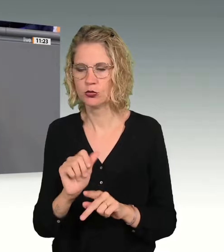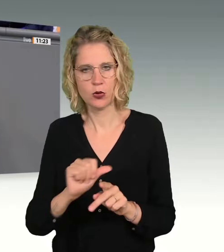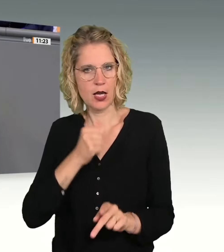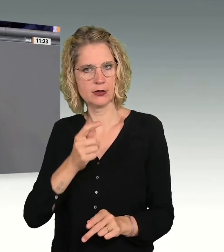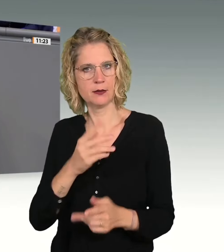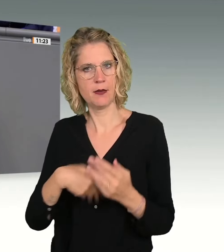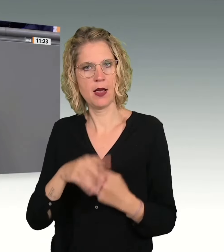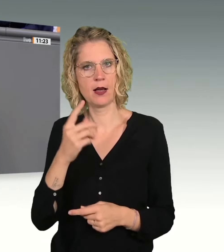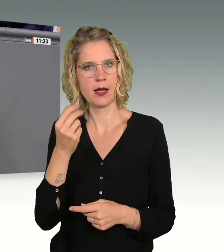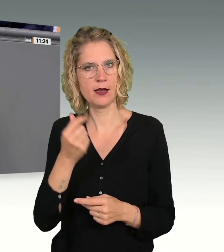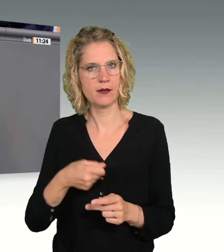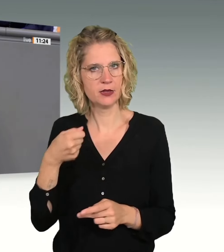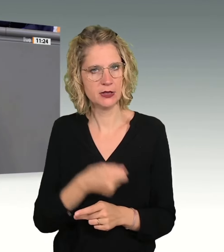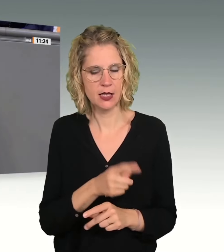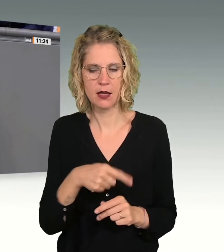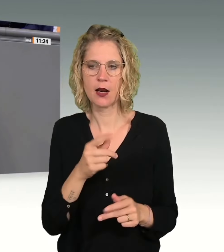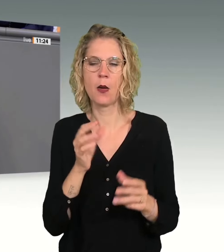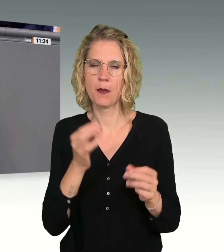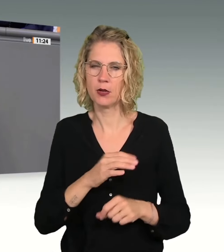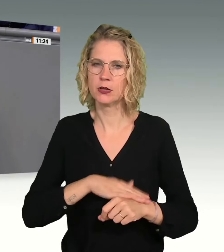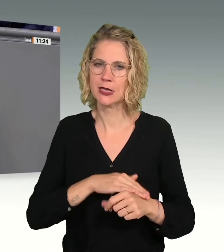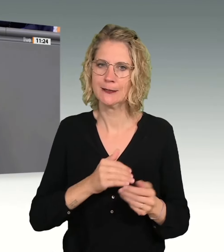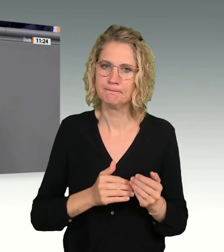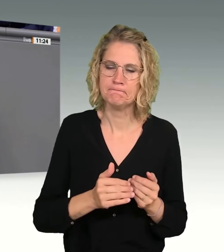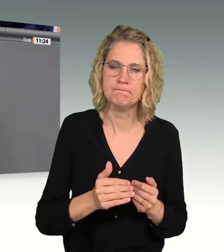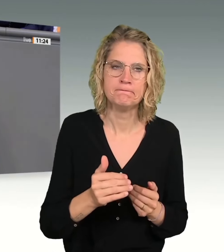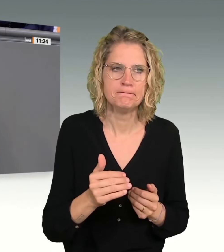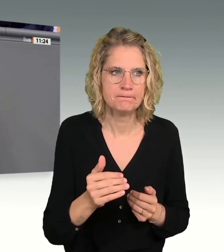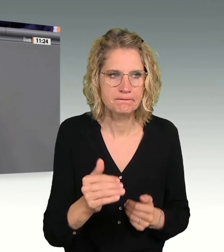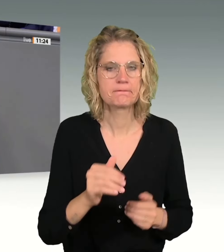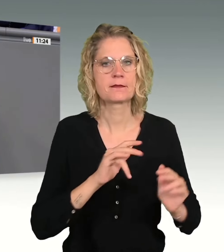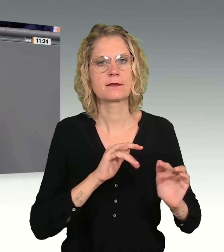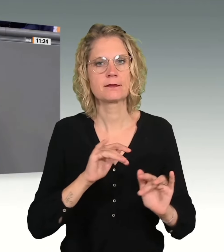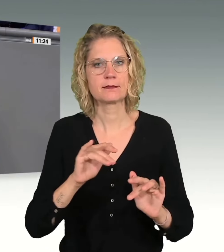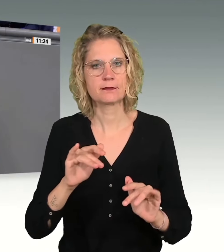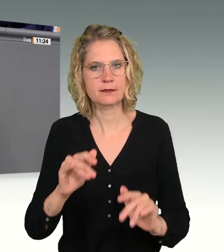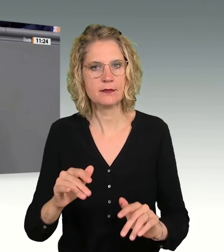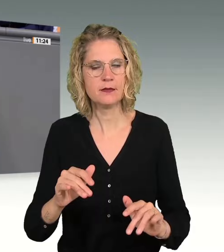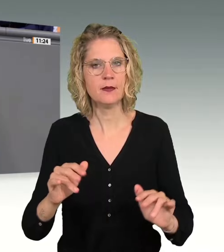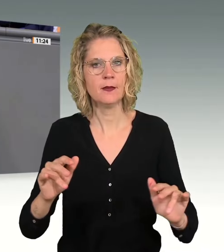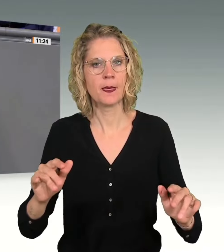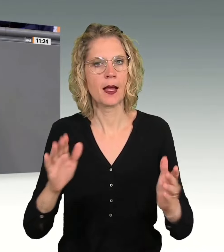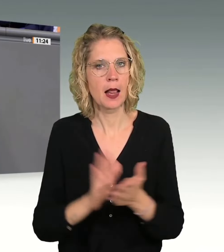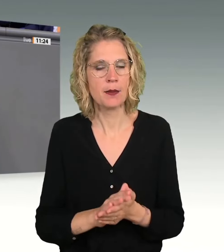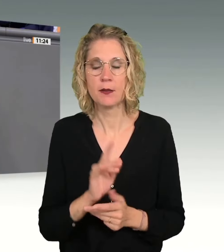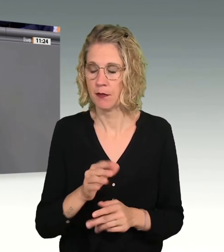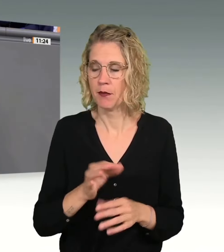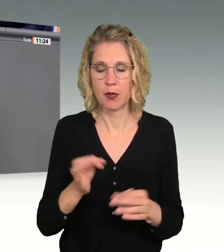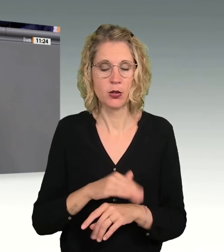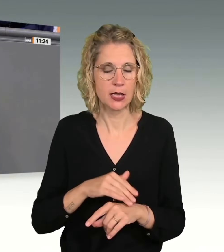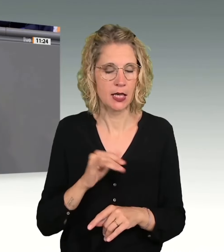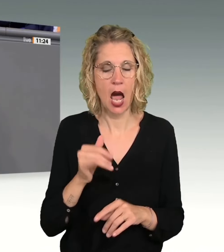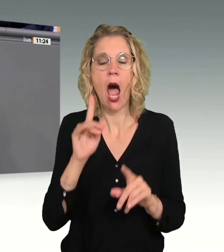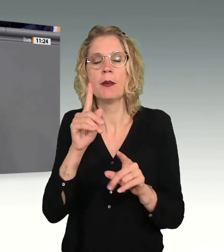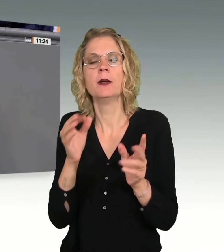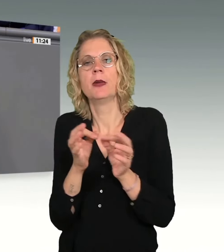auch etwas länger, bis man die Effekte sieht. Aber solche Maßnahmen zeigen, und da sind sich